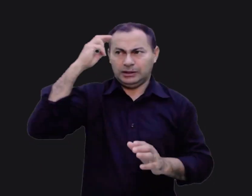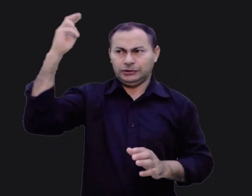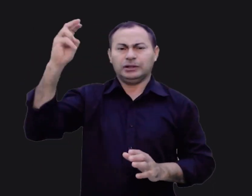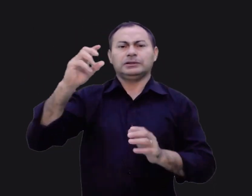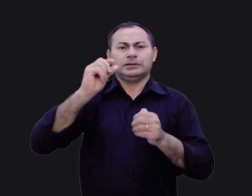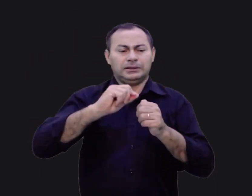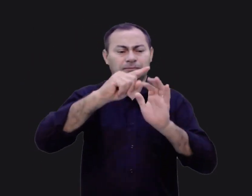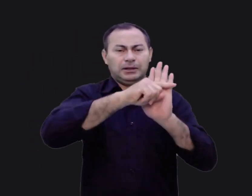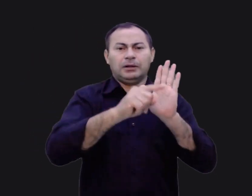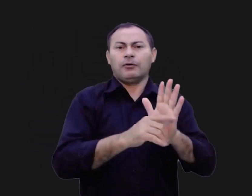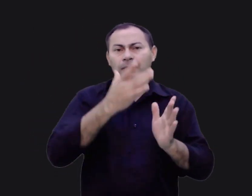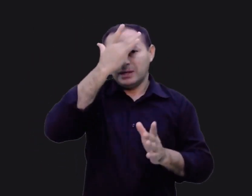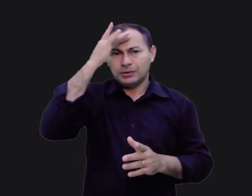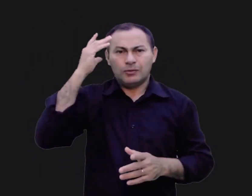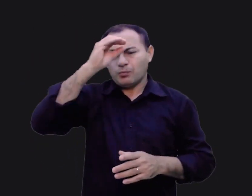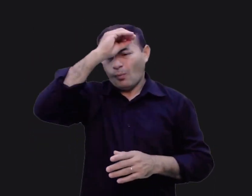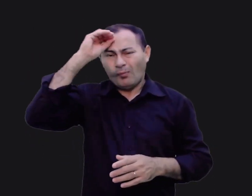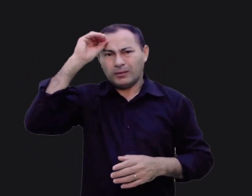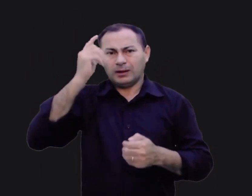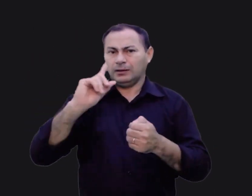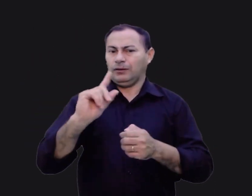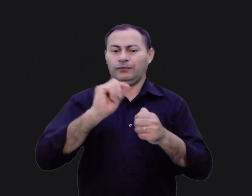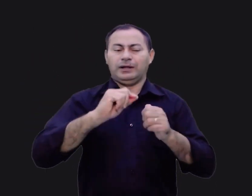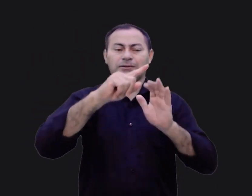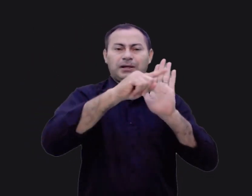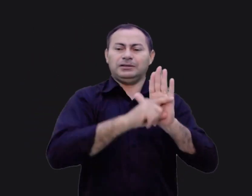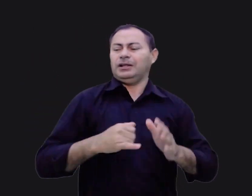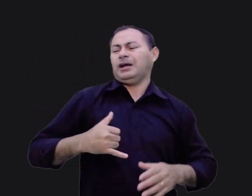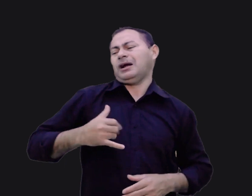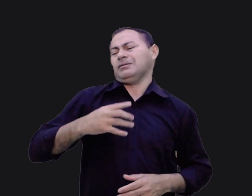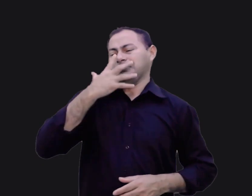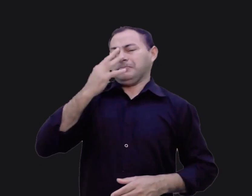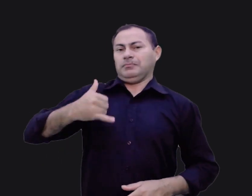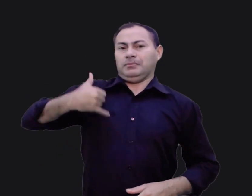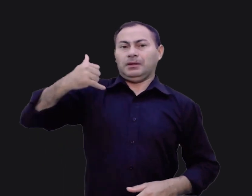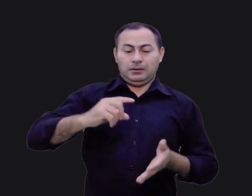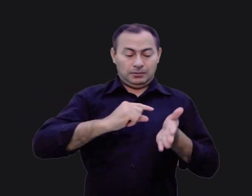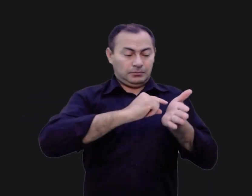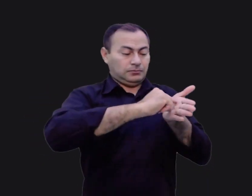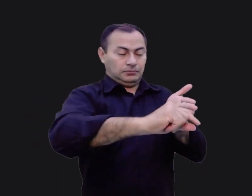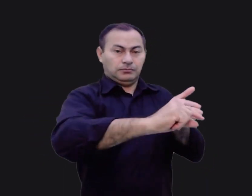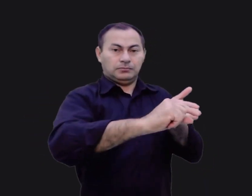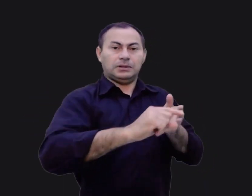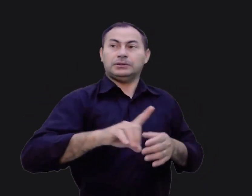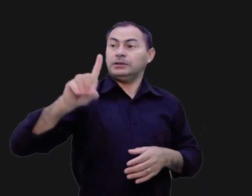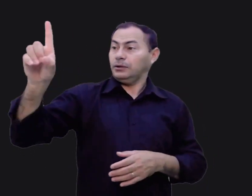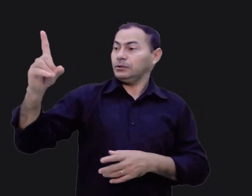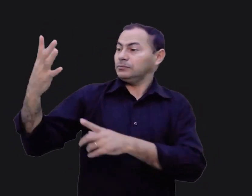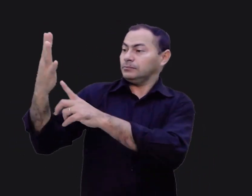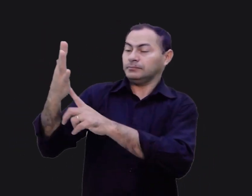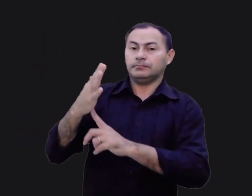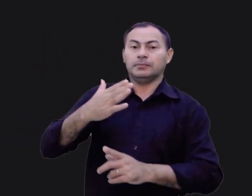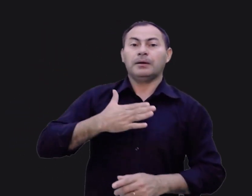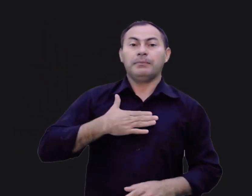insensato não faz planos e ainda se orgulha disso. Aquele versículo foi a palavra de Deus para mim.